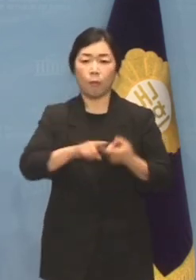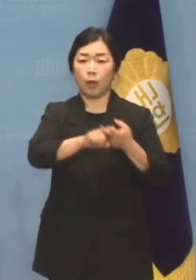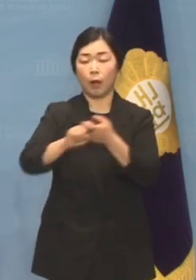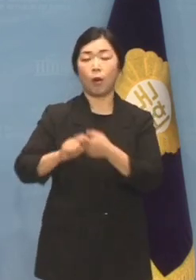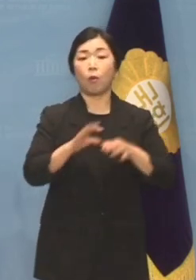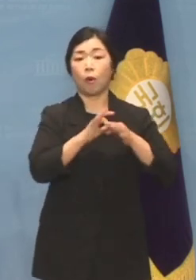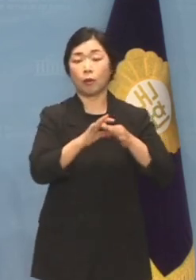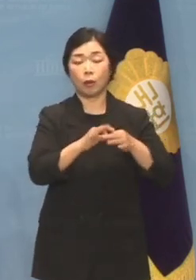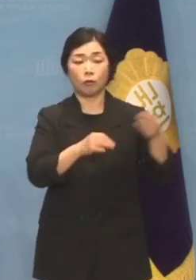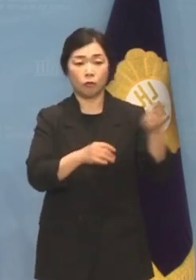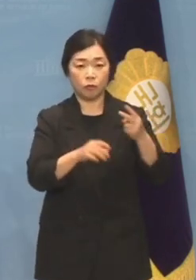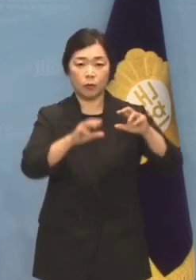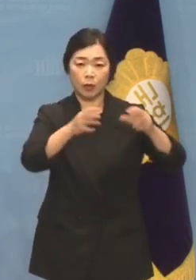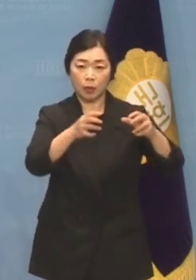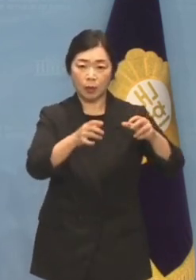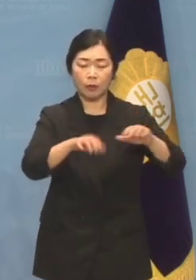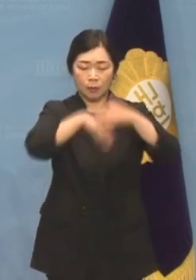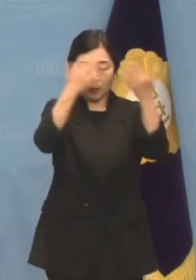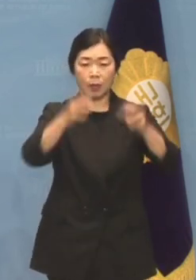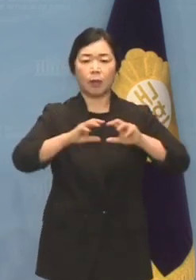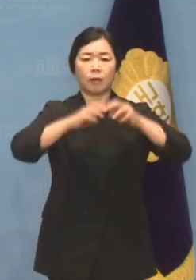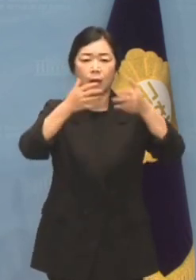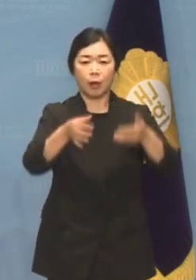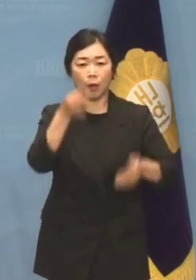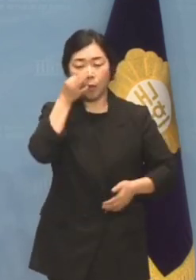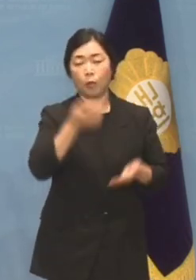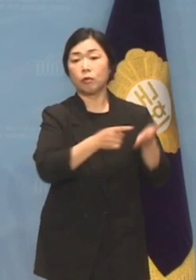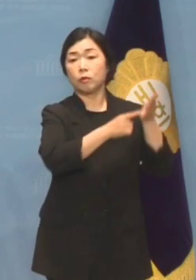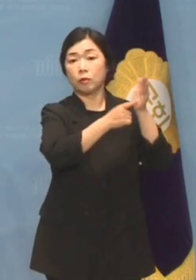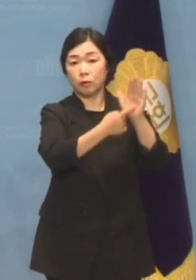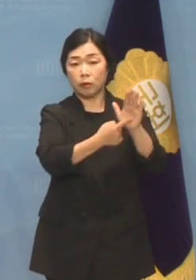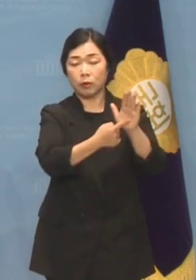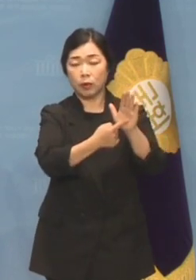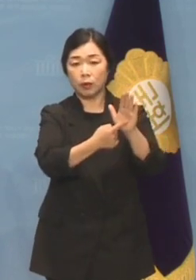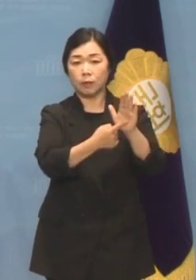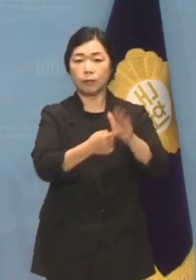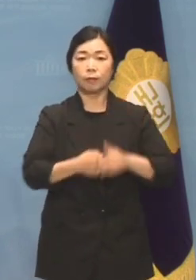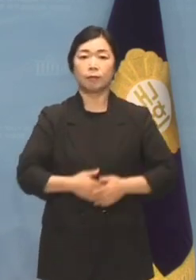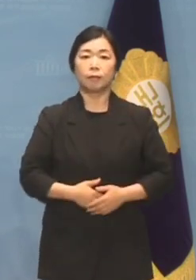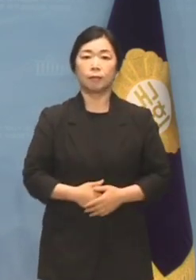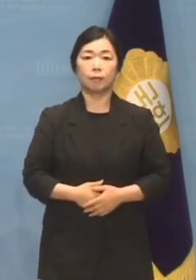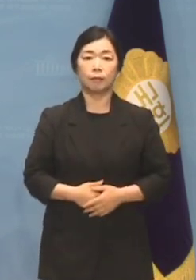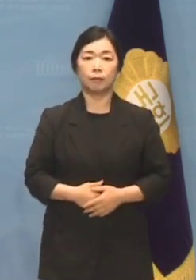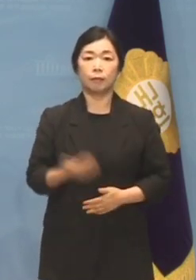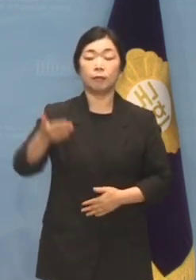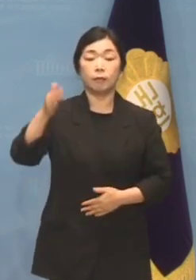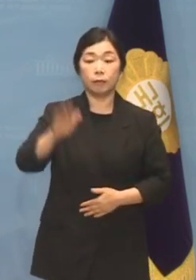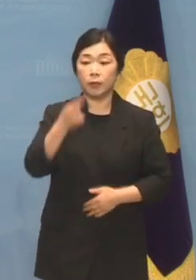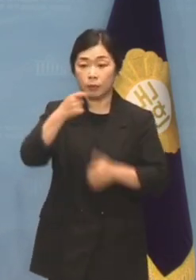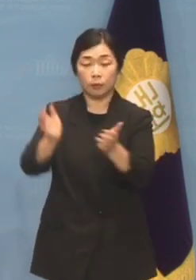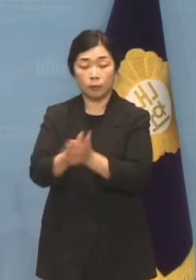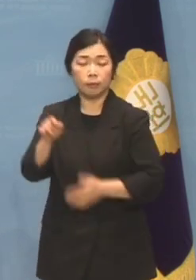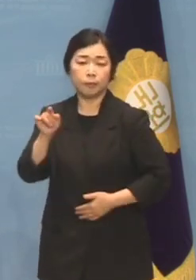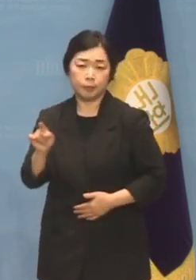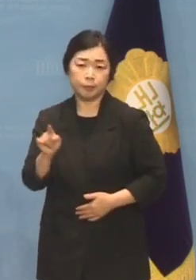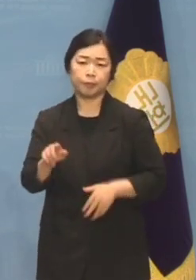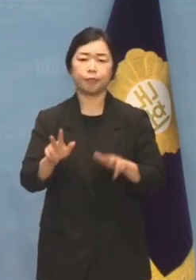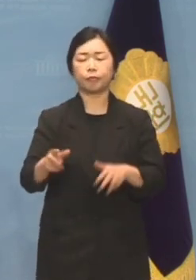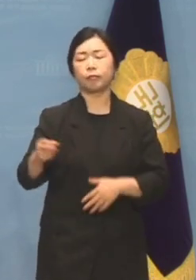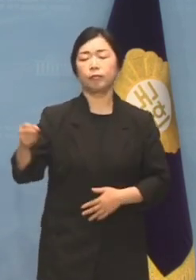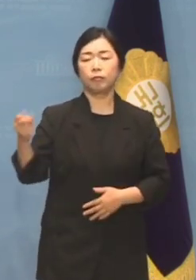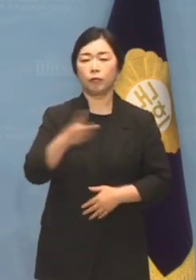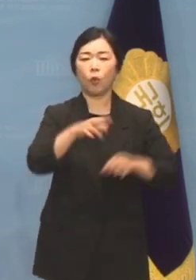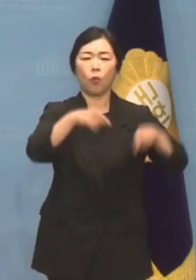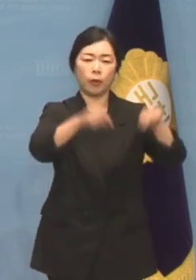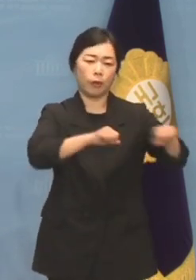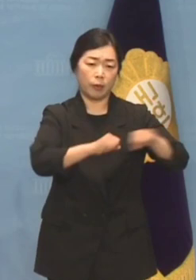한미동맹을 전 세계에 드러내 보이는 계기가 될 것입니다. 하지만 더불어민주당은 이번에도